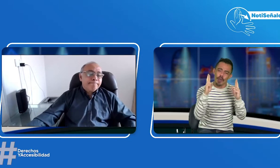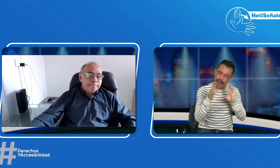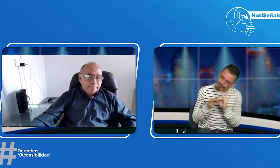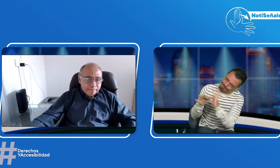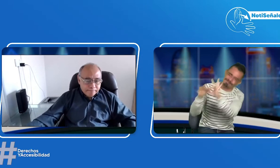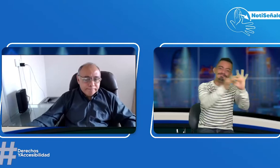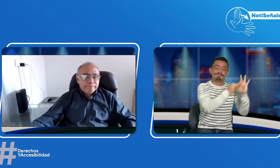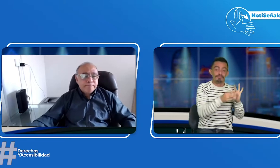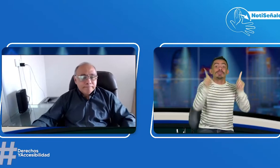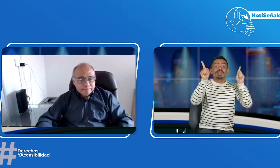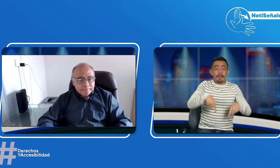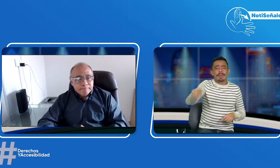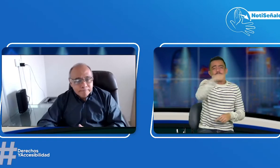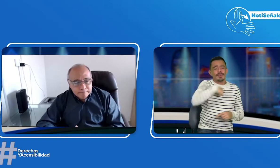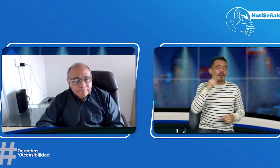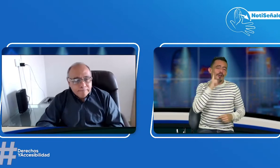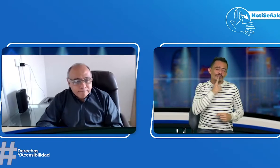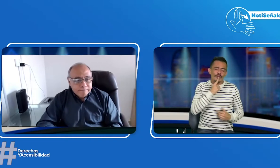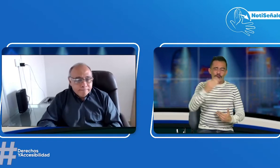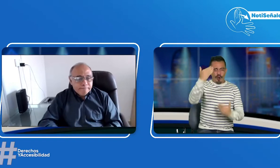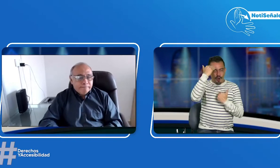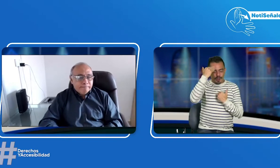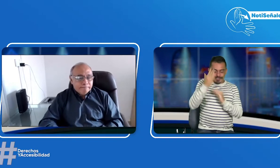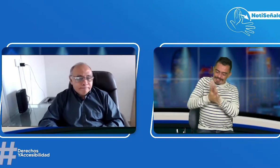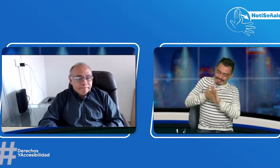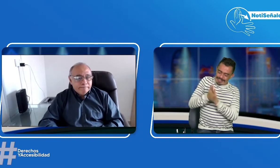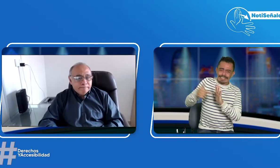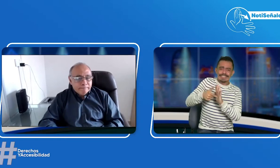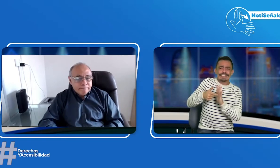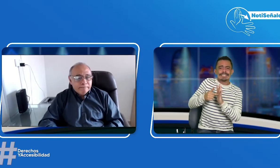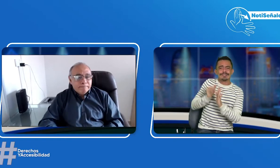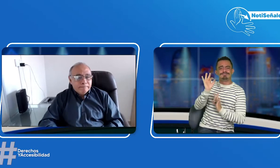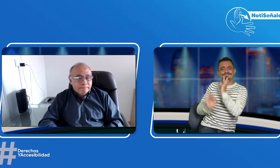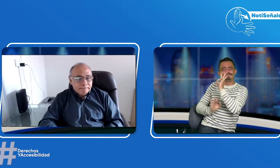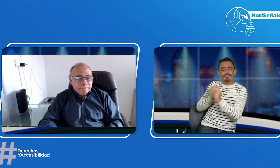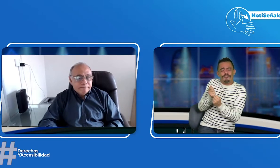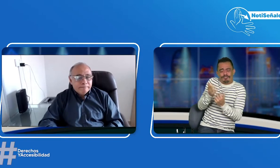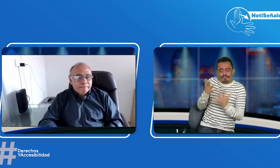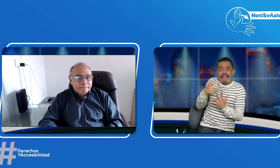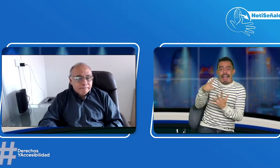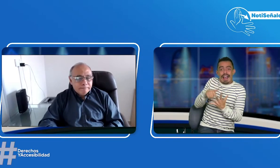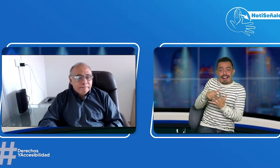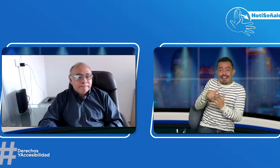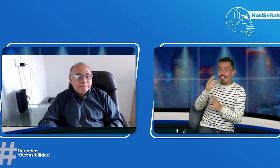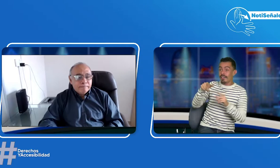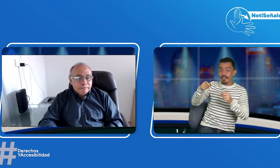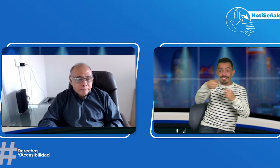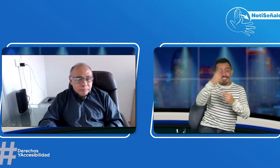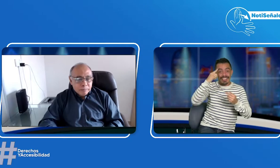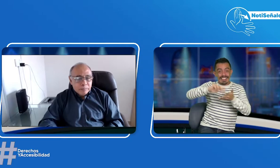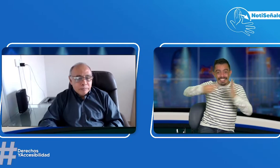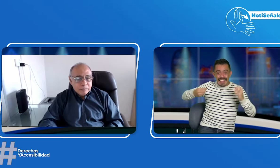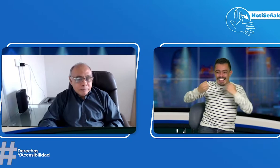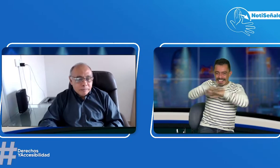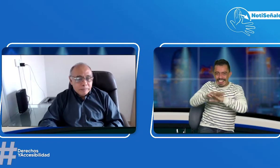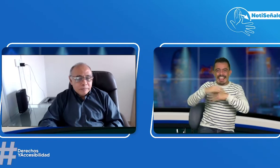las personas sordas pues no van a poder seguir adelante. Entonces, ojalá tengamos esta toma de conciencia. Valoremos nuestra lengua de señas.